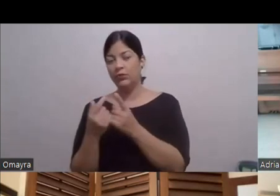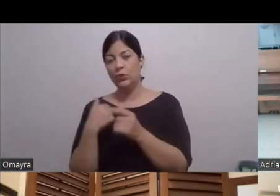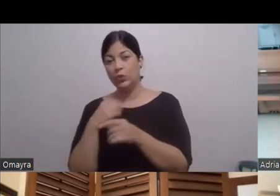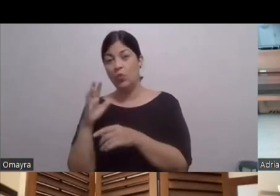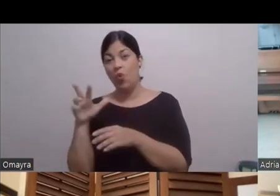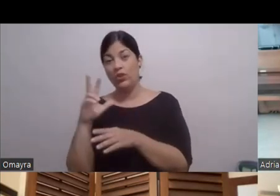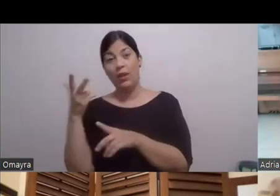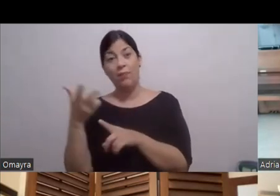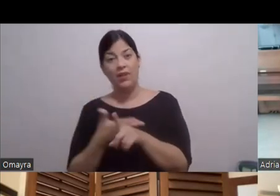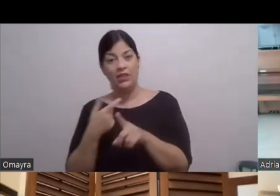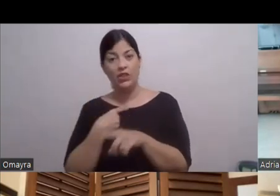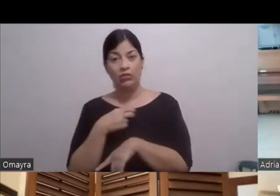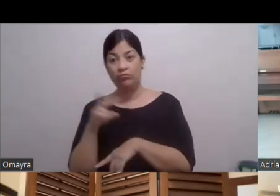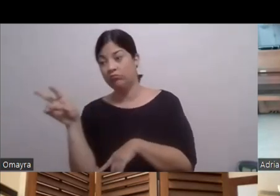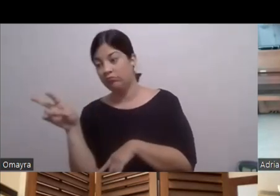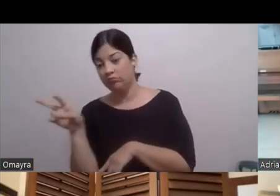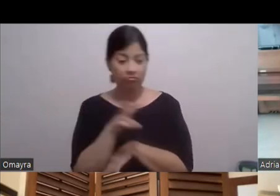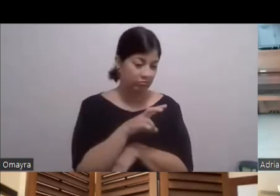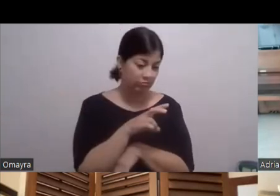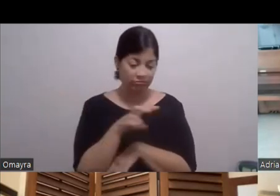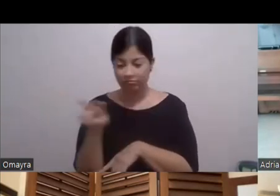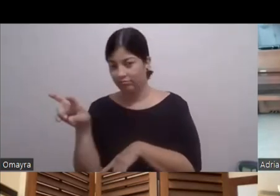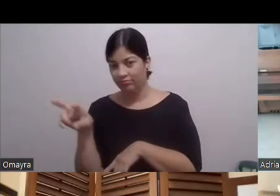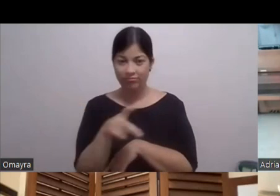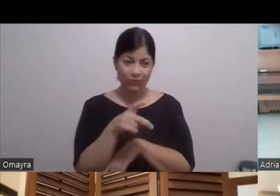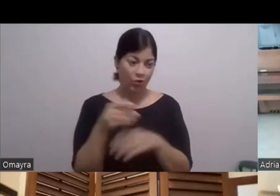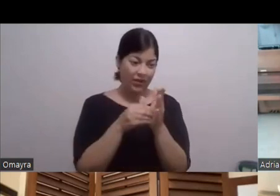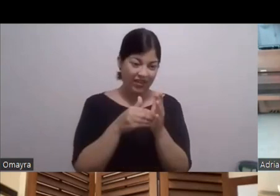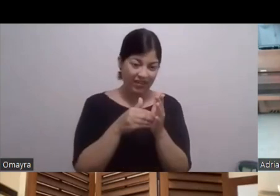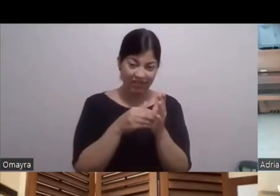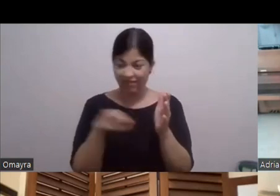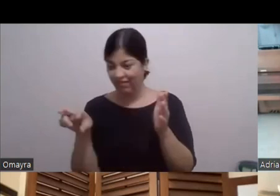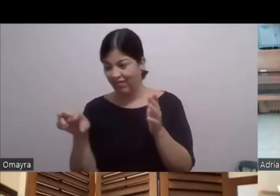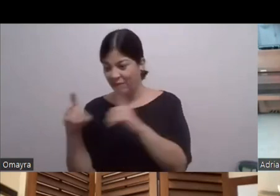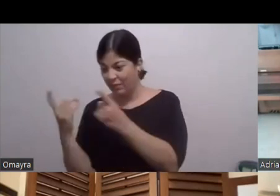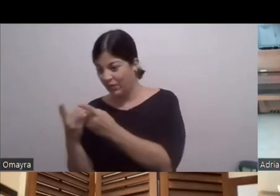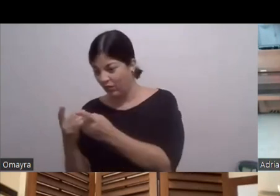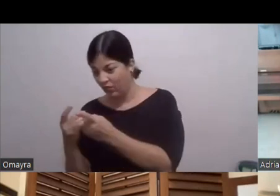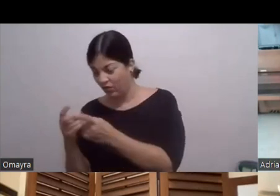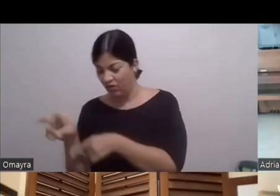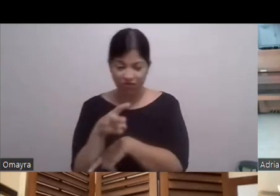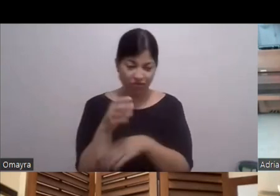venía Y grabamos a otro lado Pero volvíamos para el departamento Otra vez Sí, sí, sí Porque era pues Como te digo Brincando